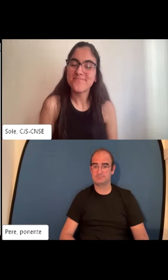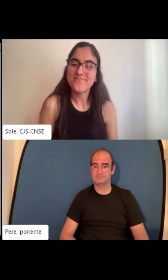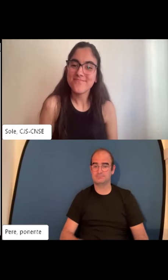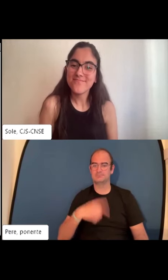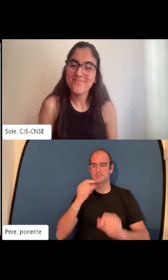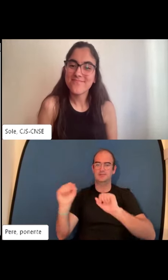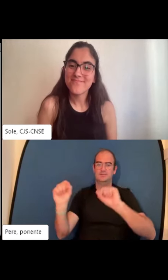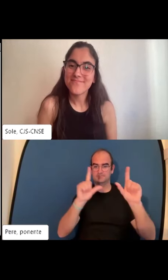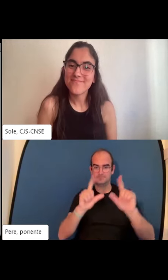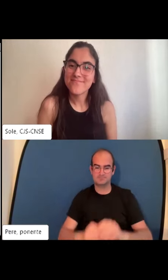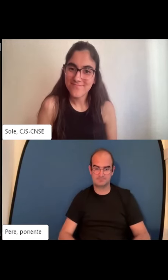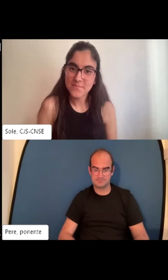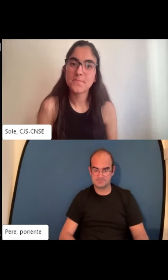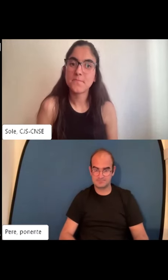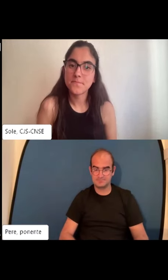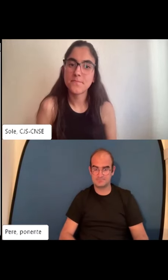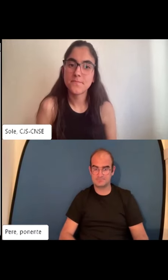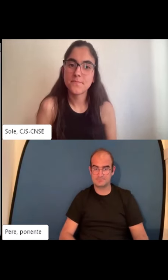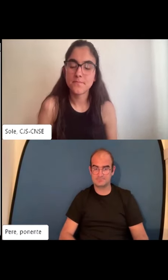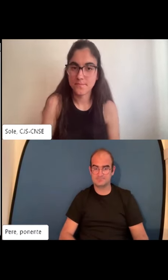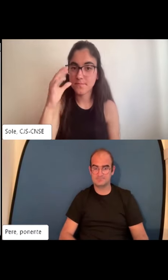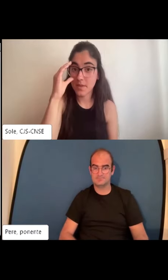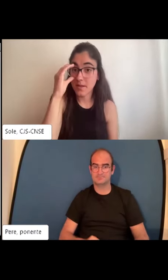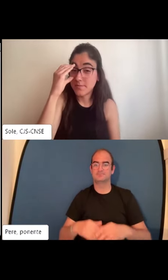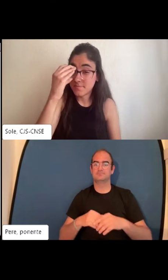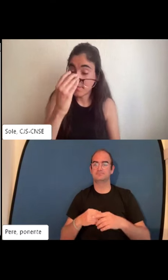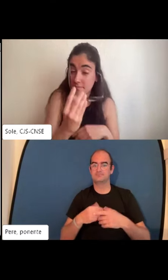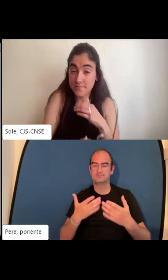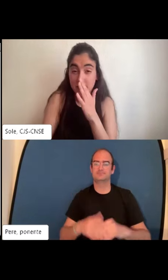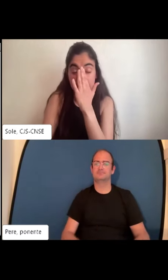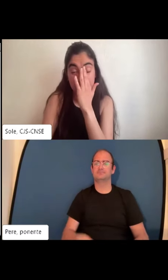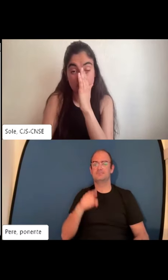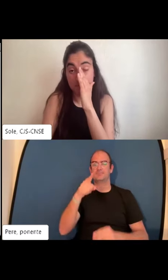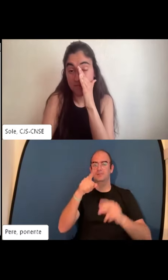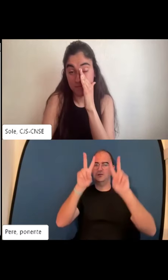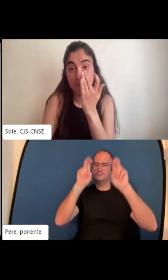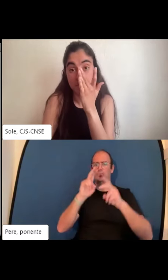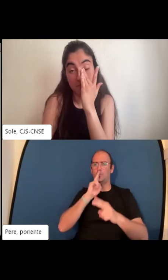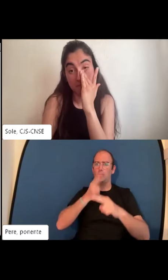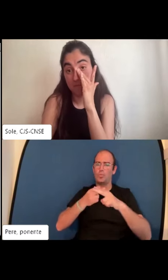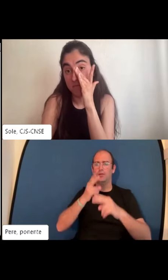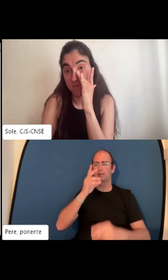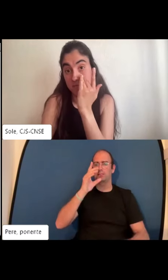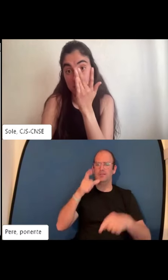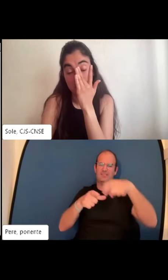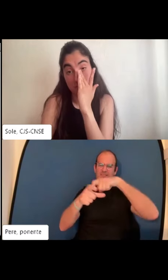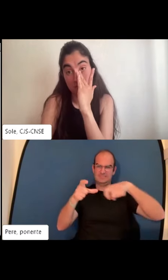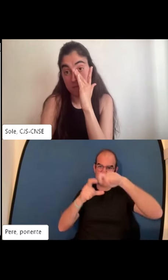precedido otras etapas educativas y lo que comentabas, las cosas que aprendemos en otros entornos.